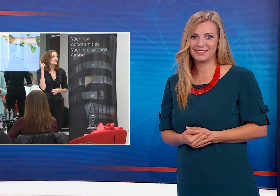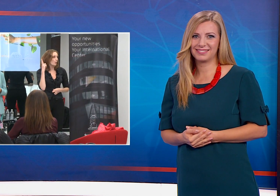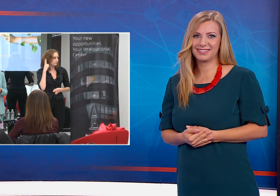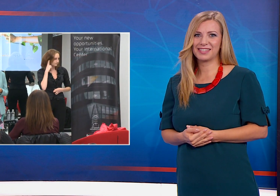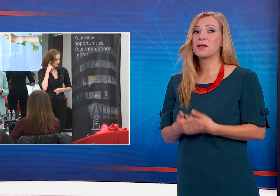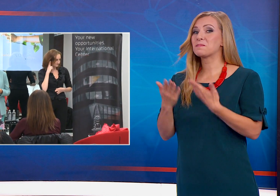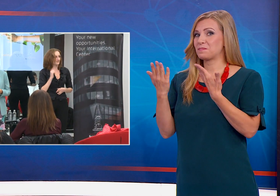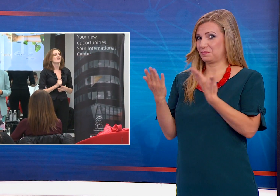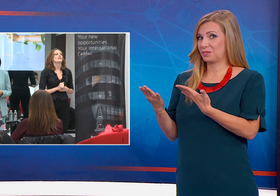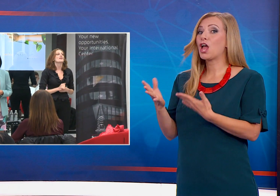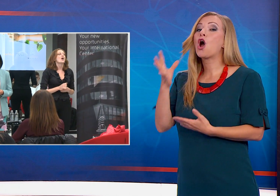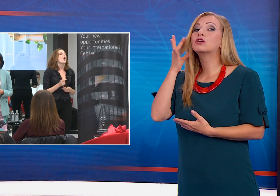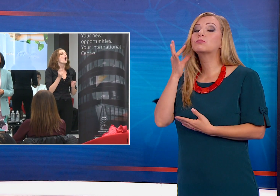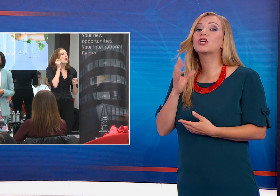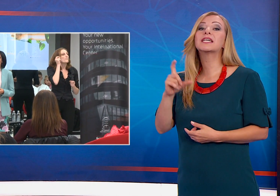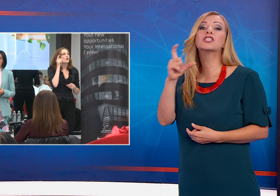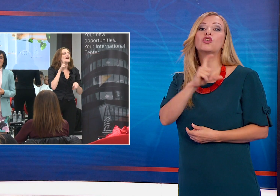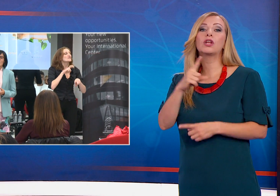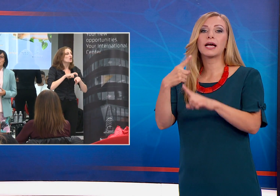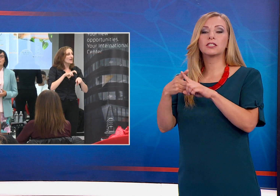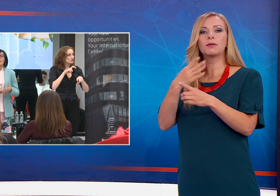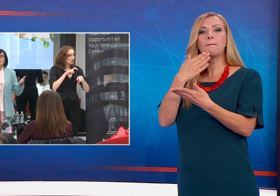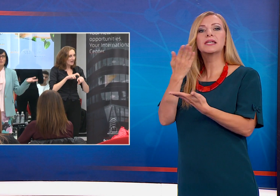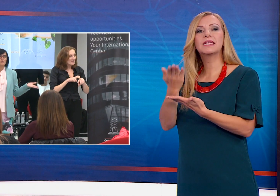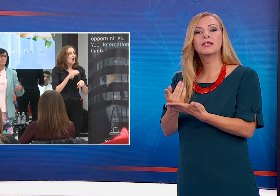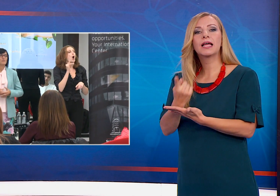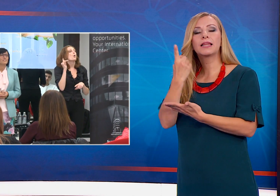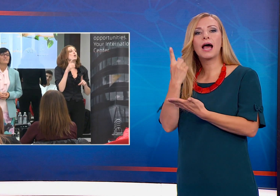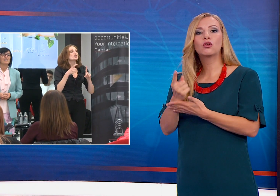Госпожа Сония Хачикян е представител на една от издателските къщи в София.